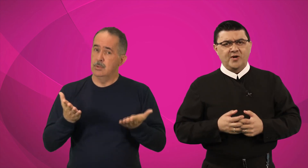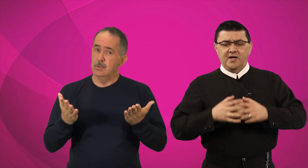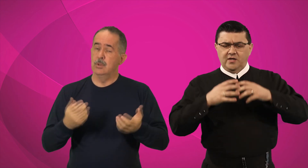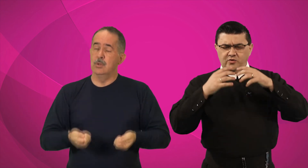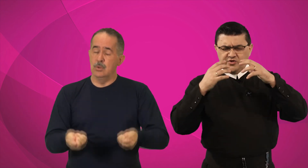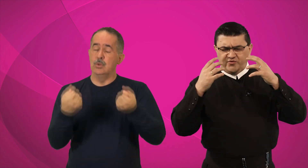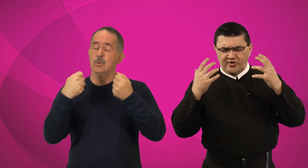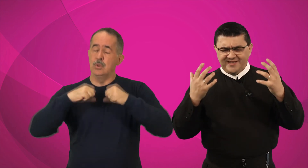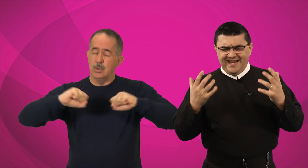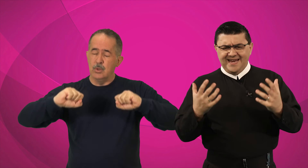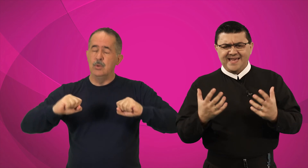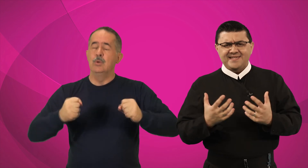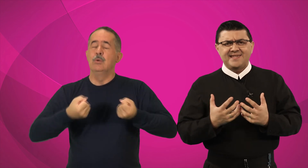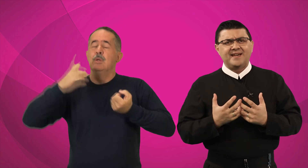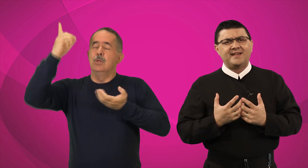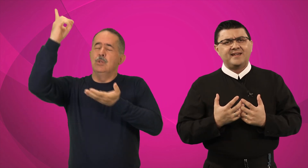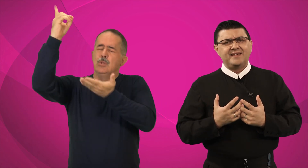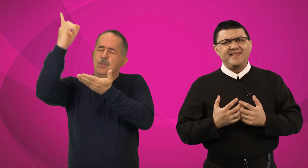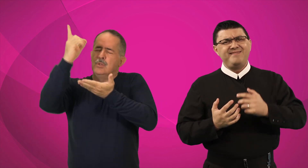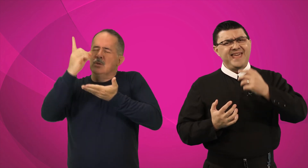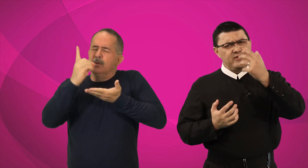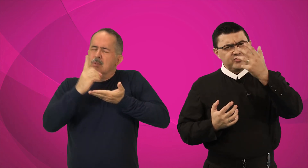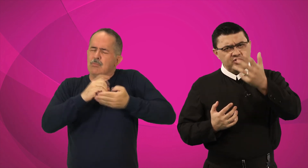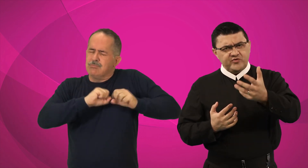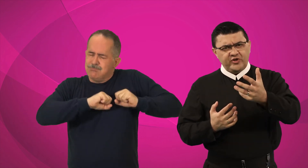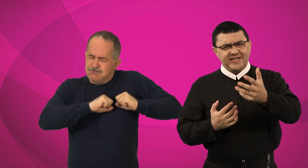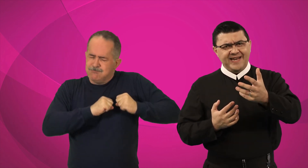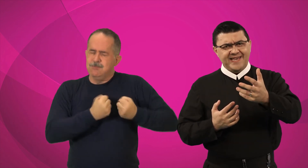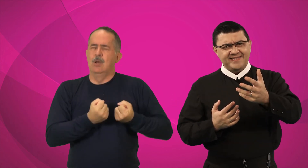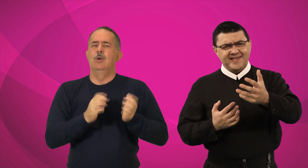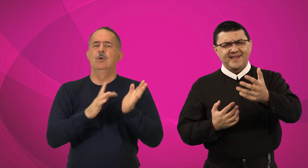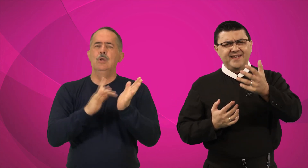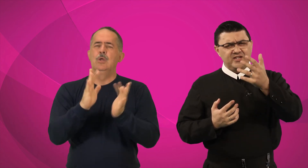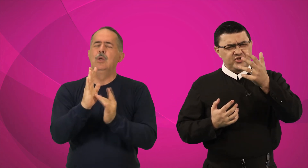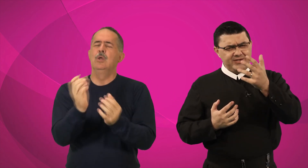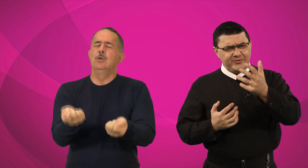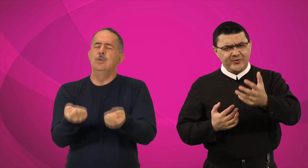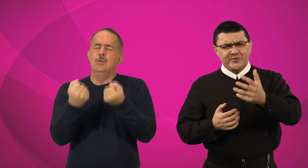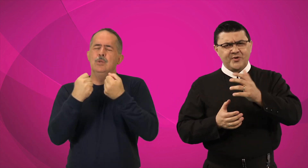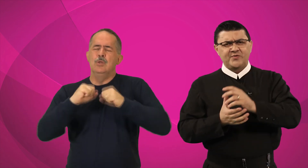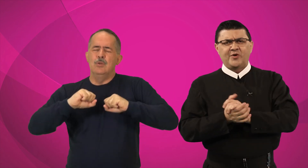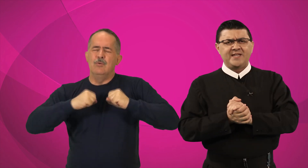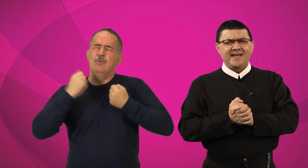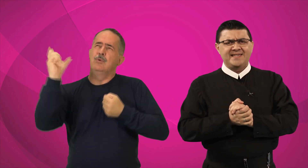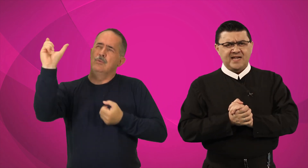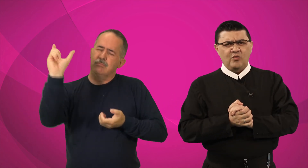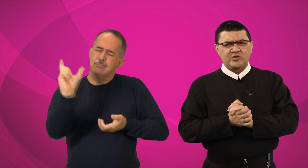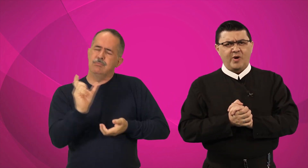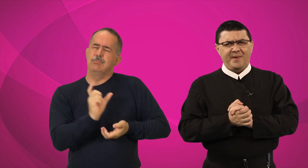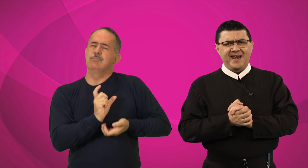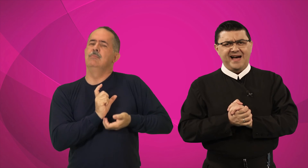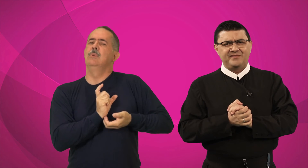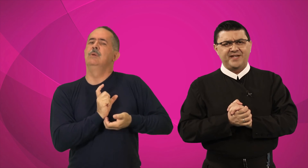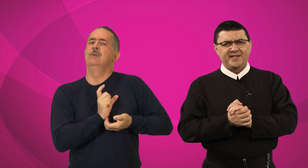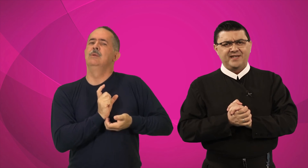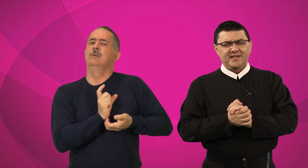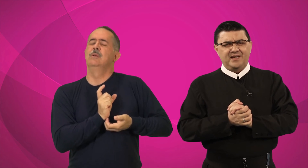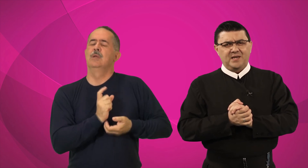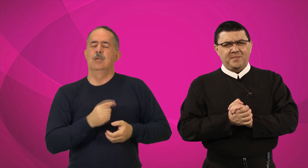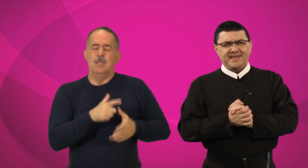nos fortaleça, que Deus nos fortaleça, Jesus nos fortaleça com a sua palavra, para